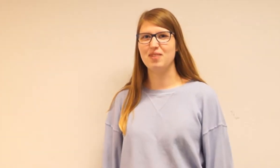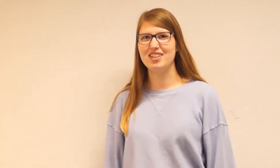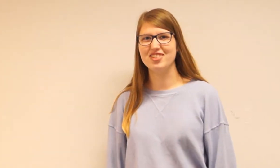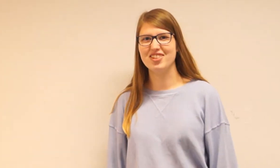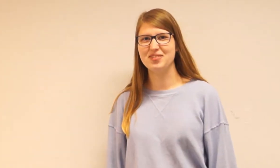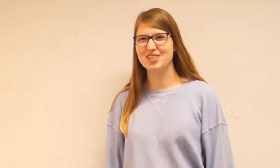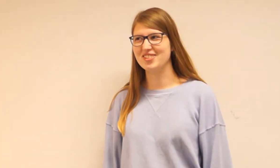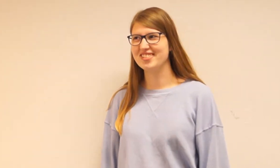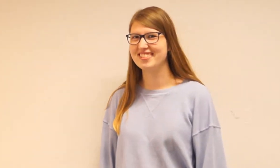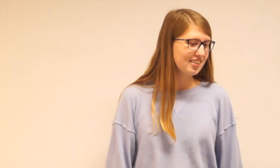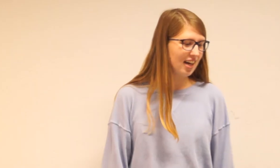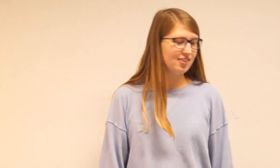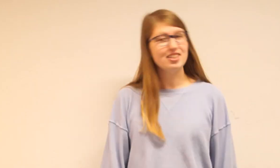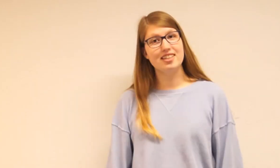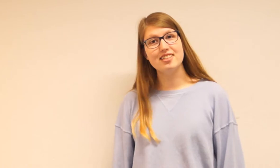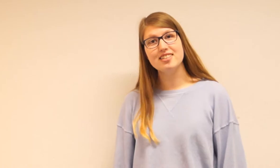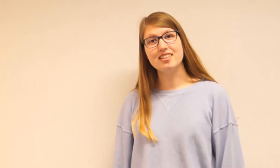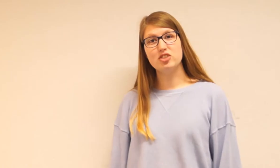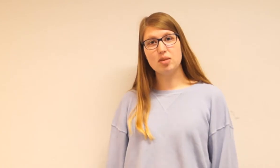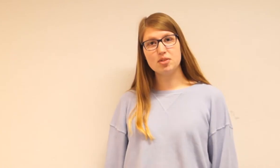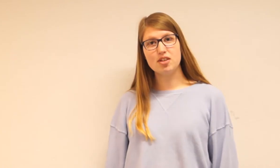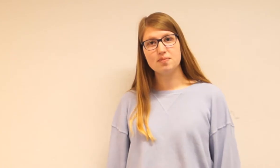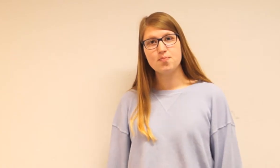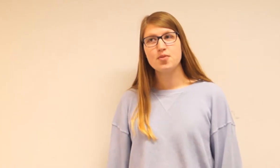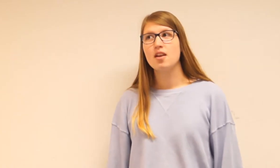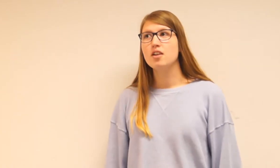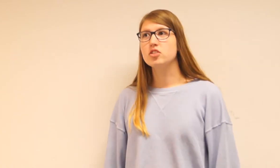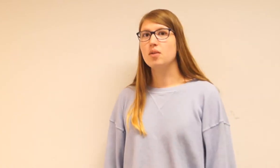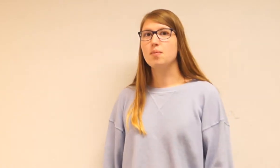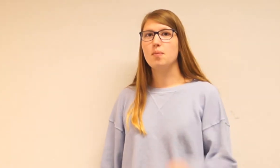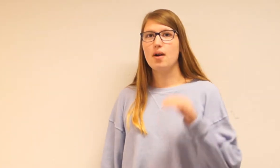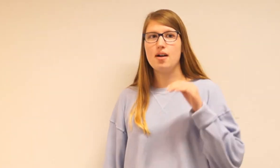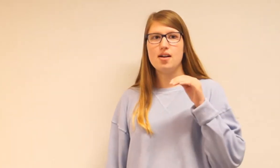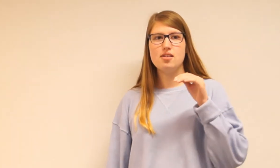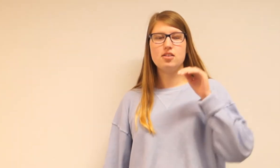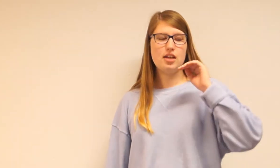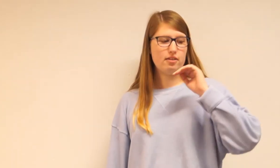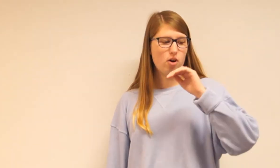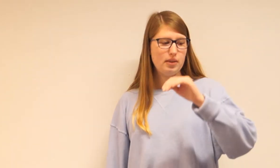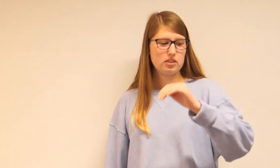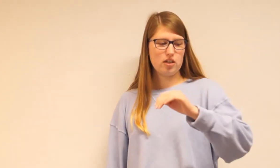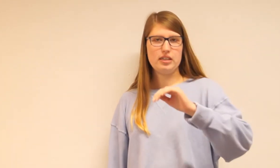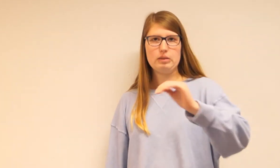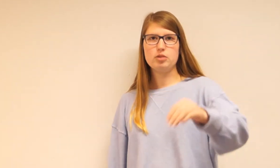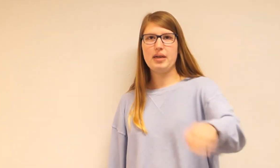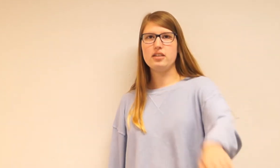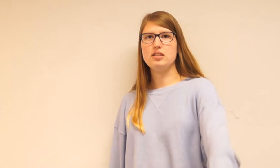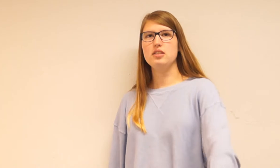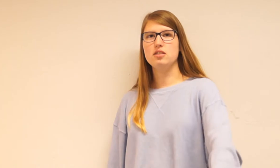meget dårlig person Så har vi noget andet der hedder jump cut Som er hvor man sådan nærmest springer i tiden